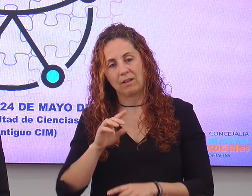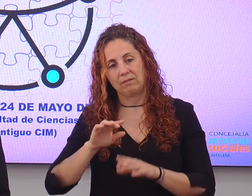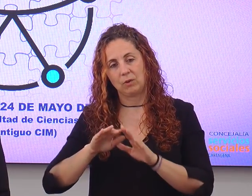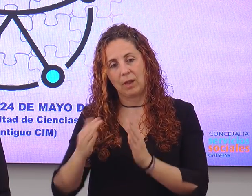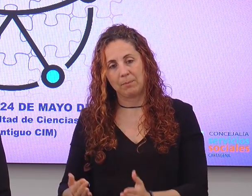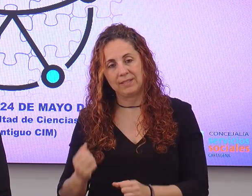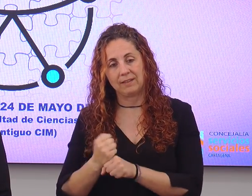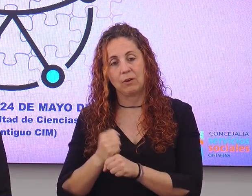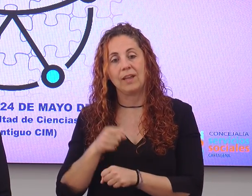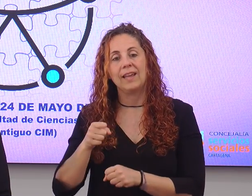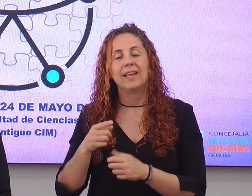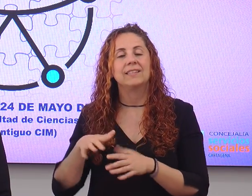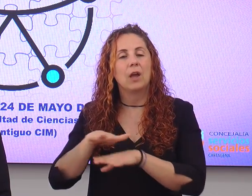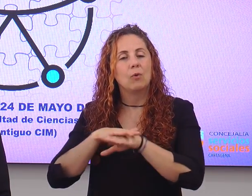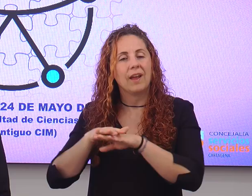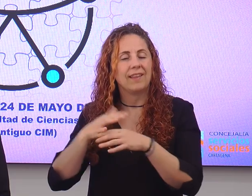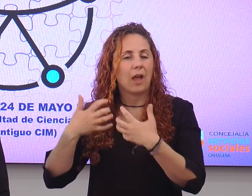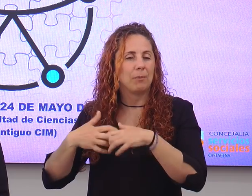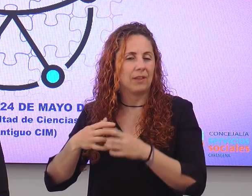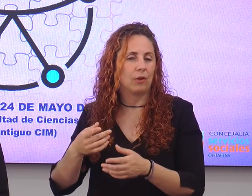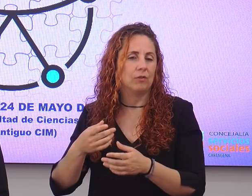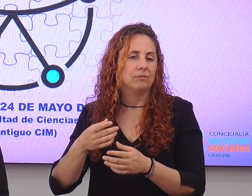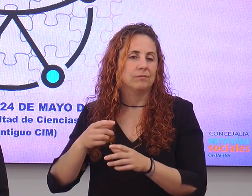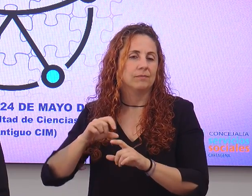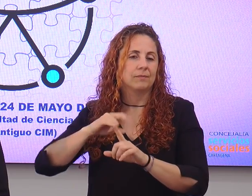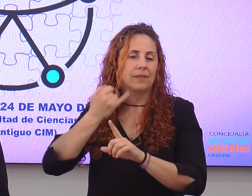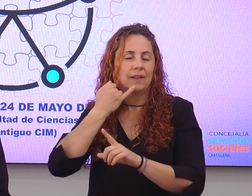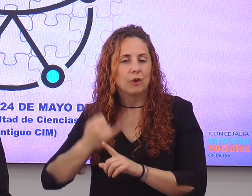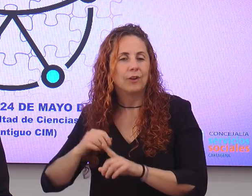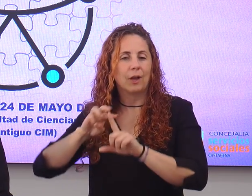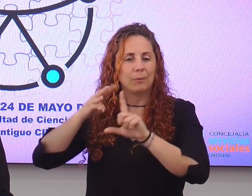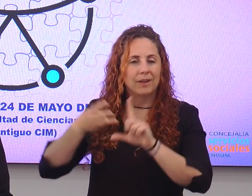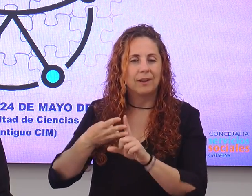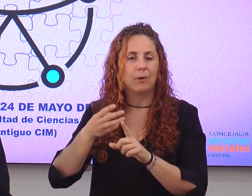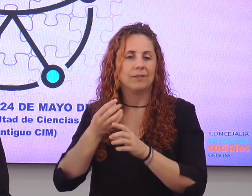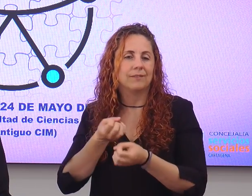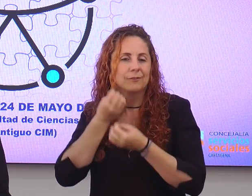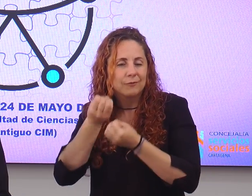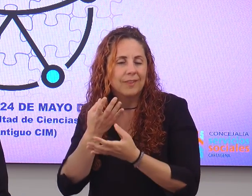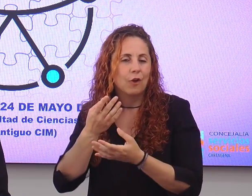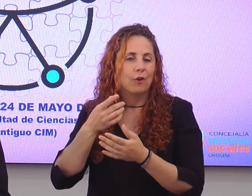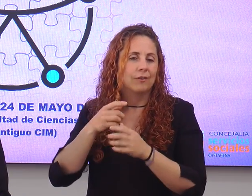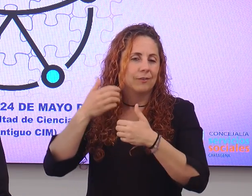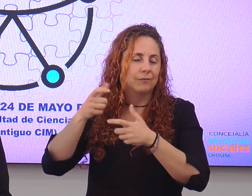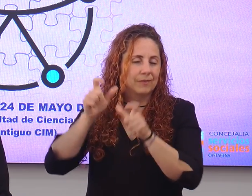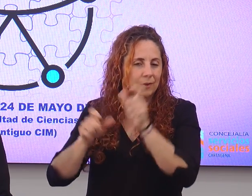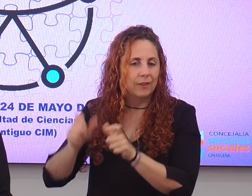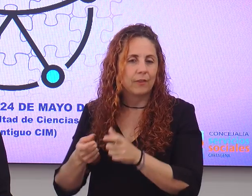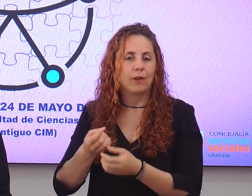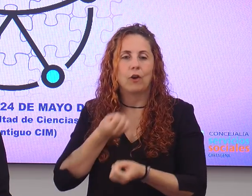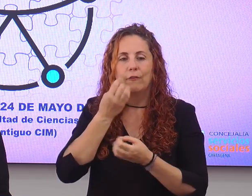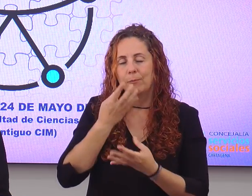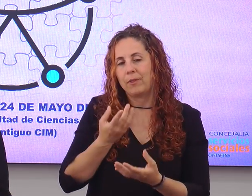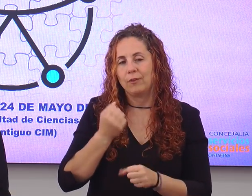será el área de la Administración electrónica, página web, redes sociales, información urbanística y formación de empleados